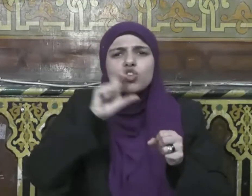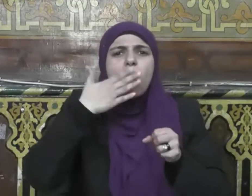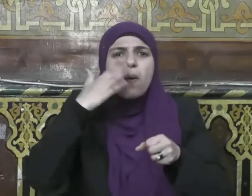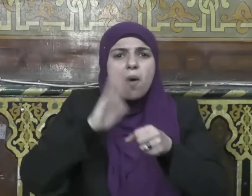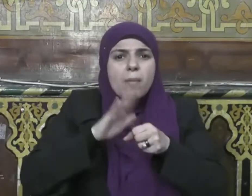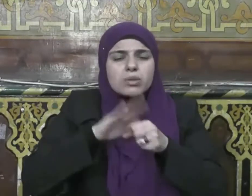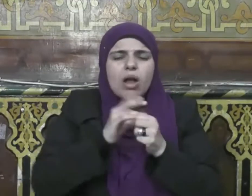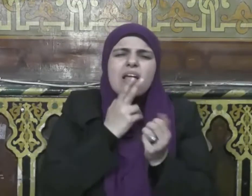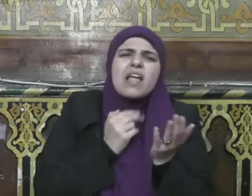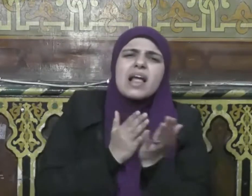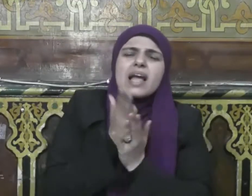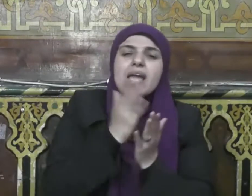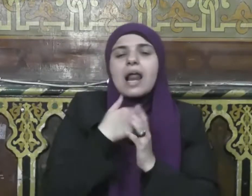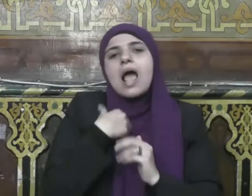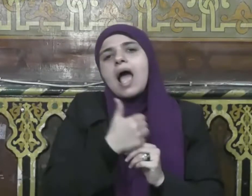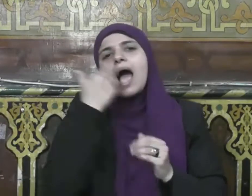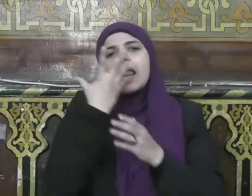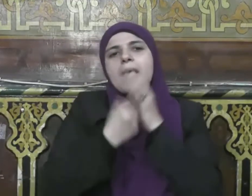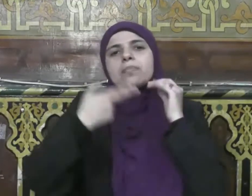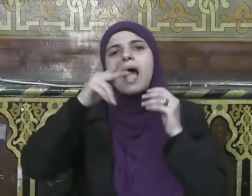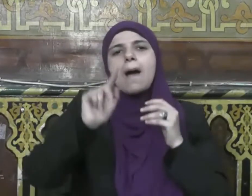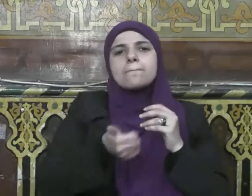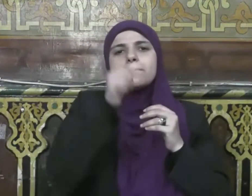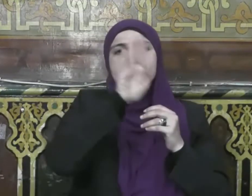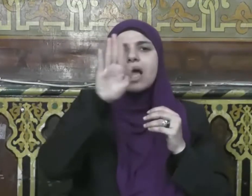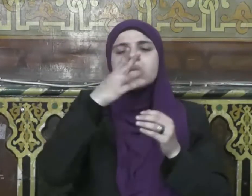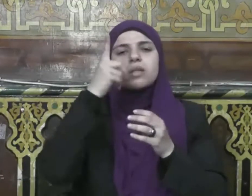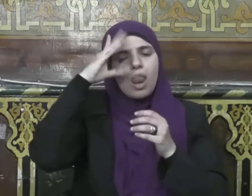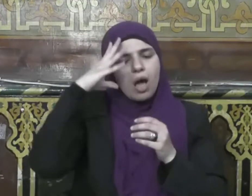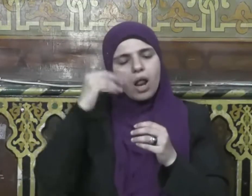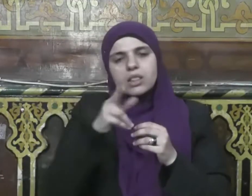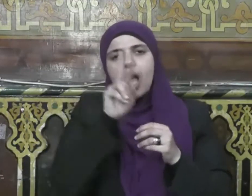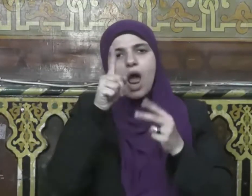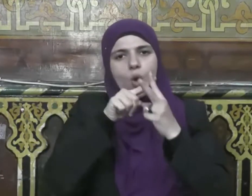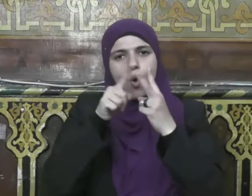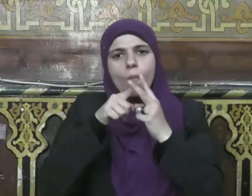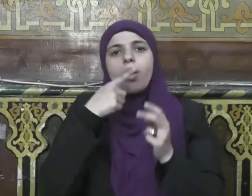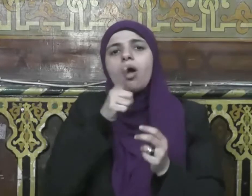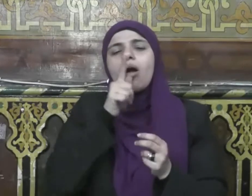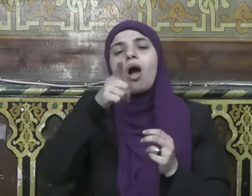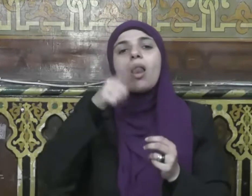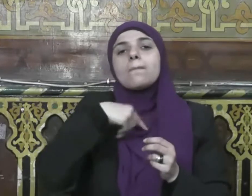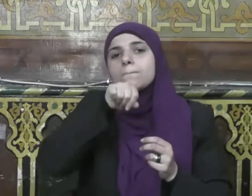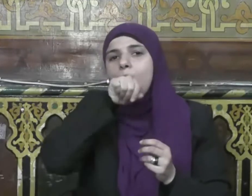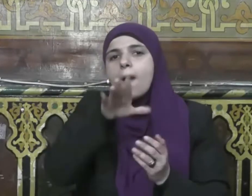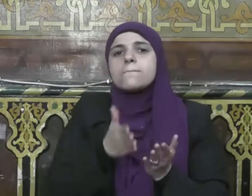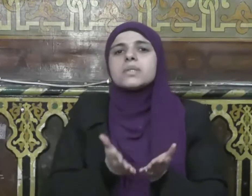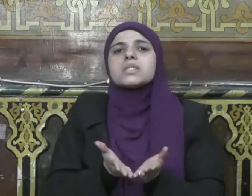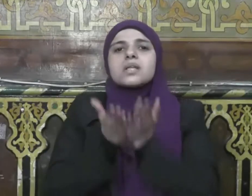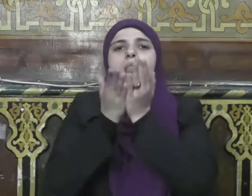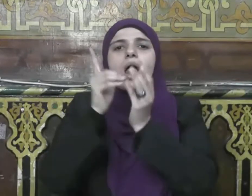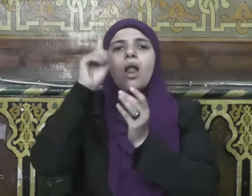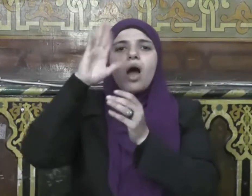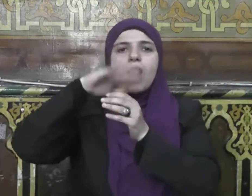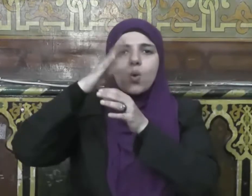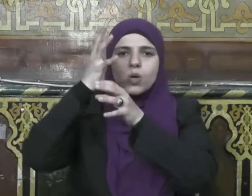كان رسول الله صلى الله عليه وسلم أجود الناس وكان